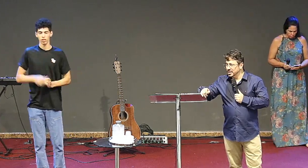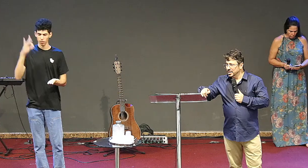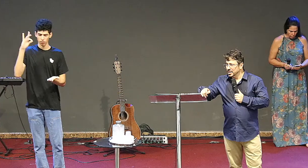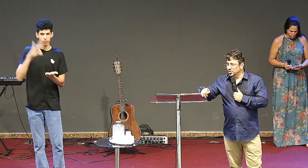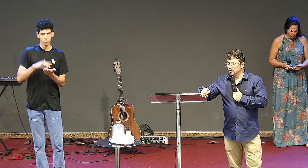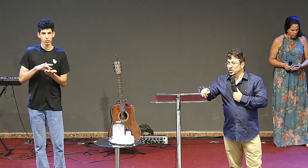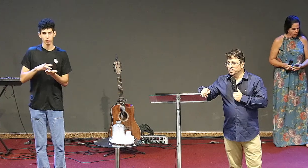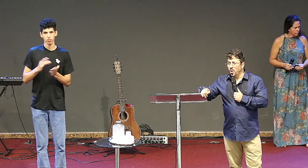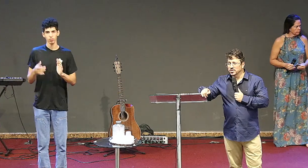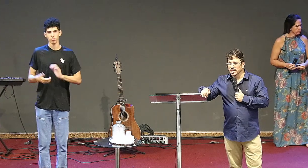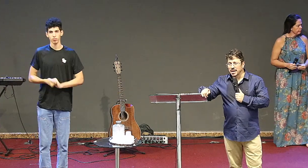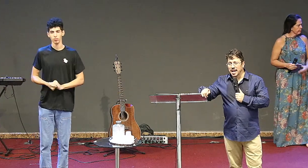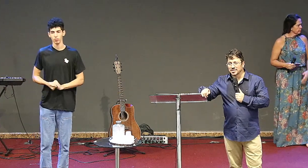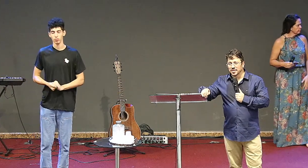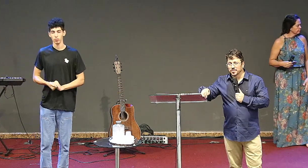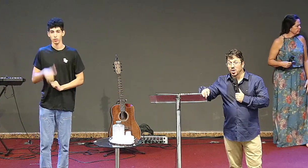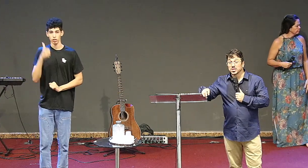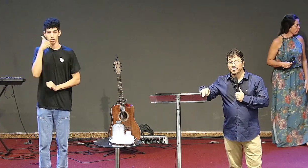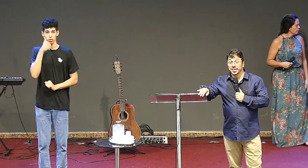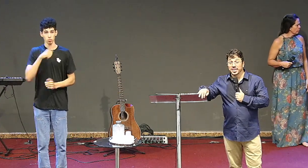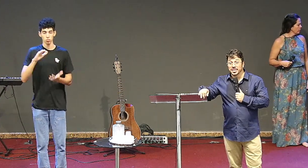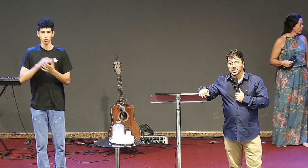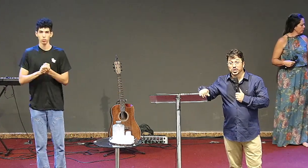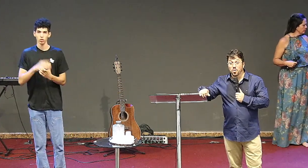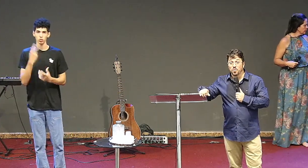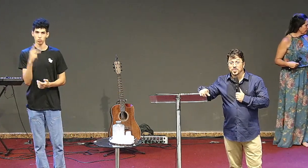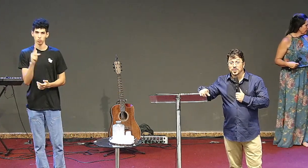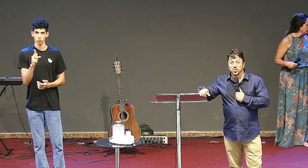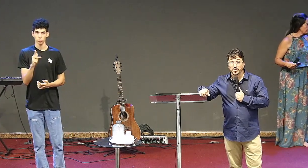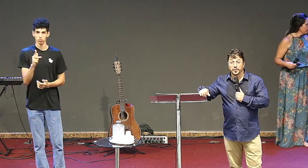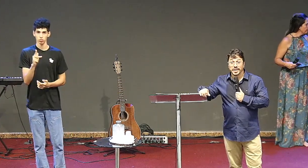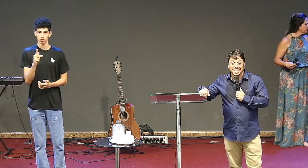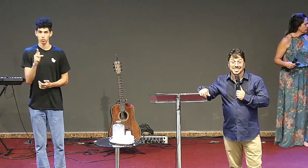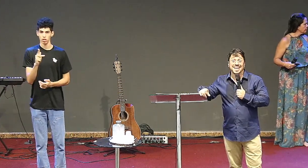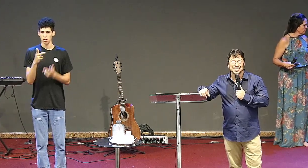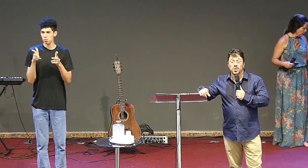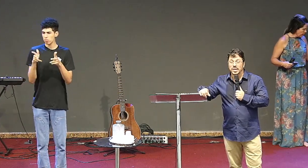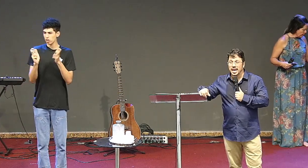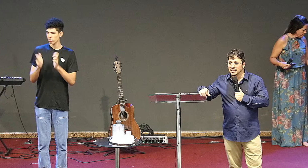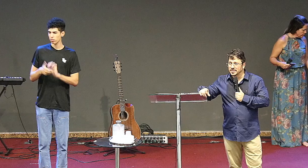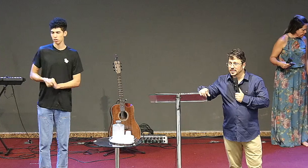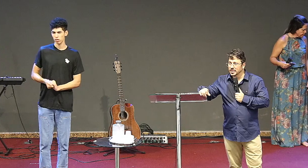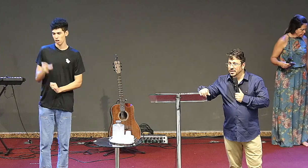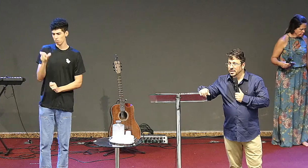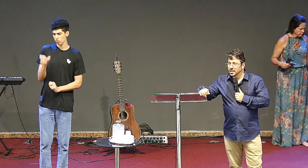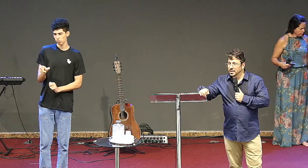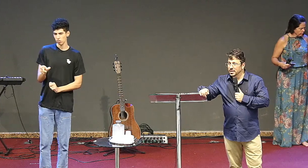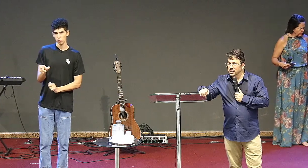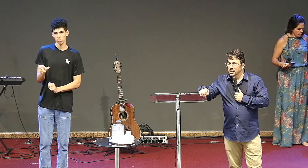que a sua esposa em casa possa ver que chegou uma pessoa diferente restaurada